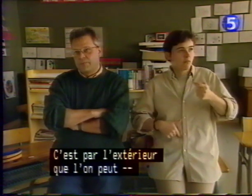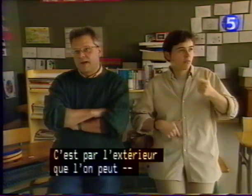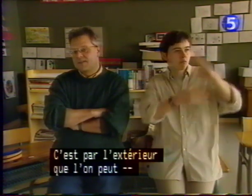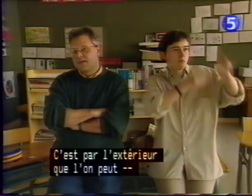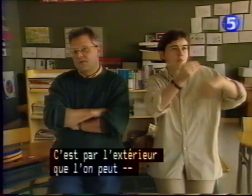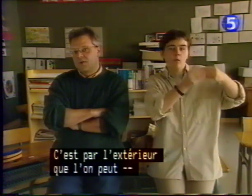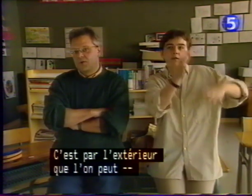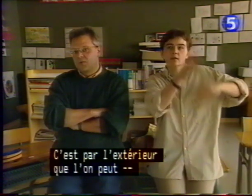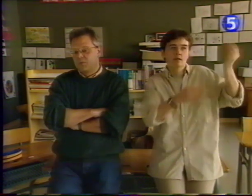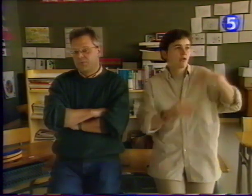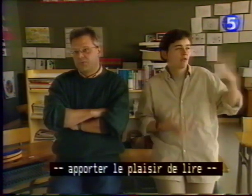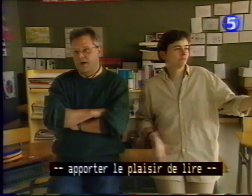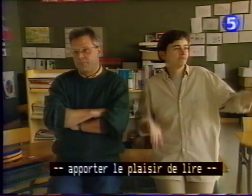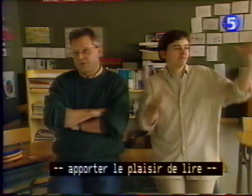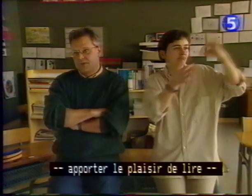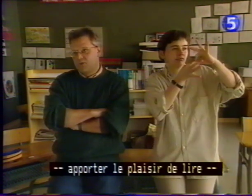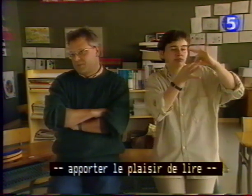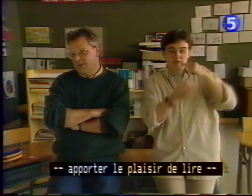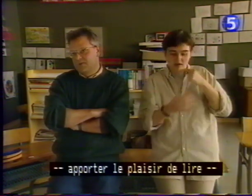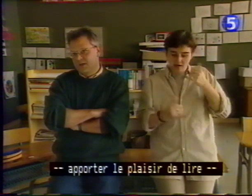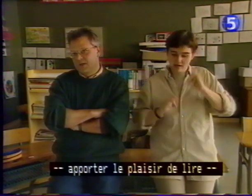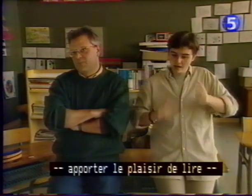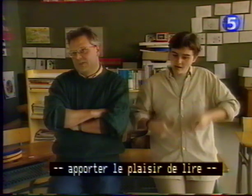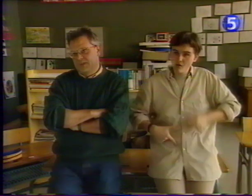'extérieur que l'on peut apporter le plaisir de lire et le plaisir d'écrire.